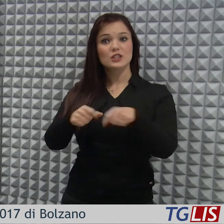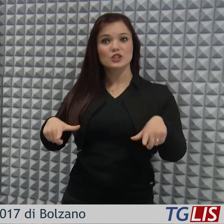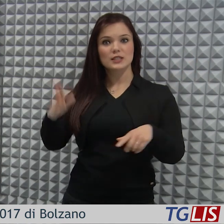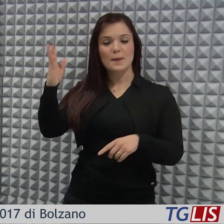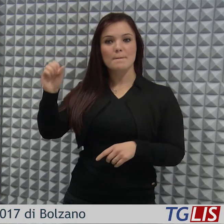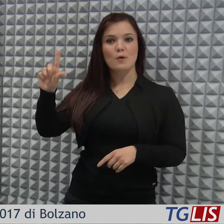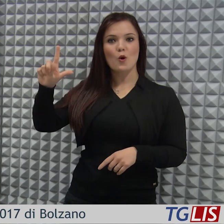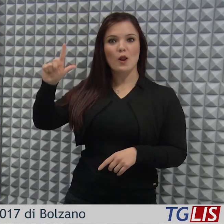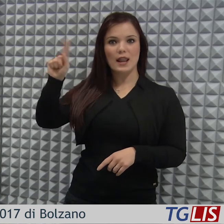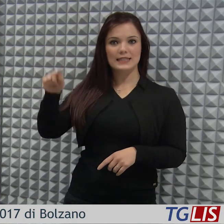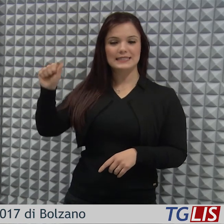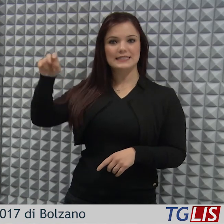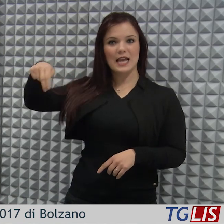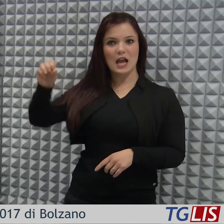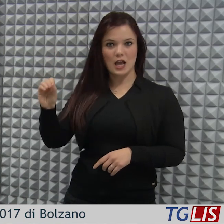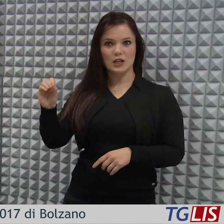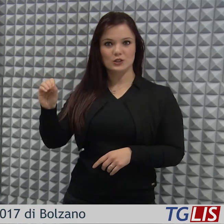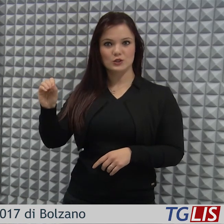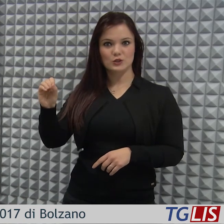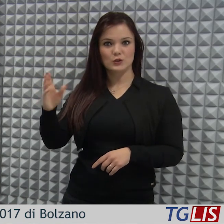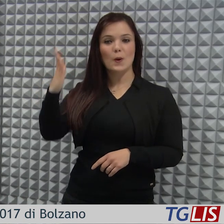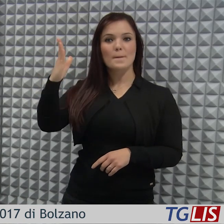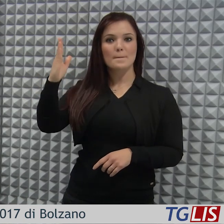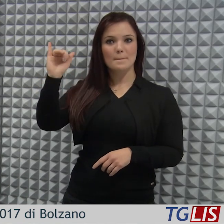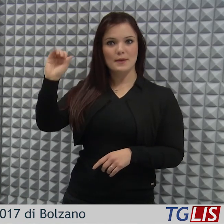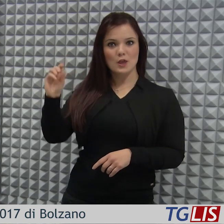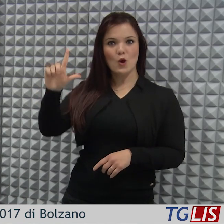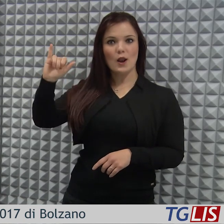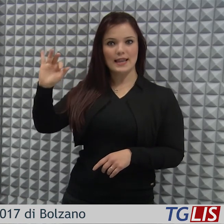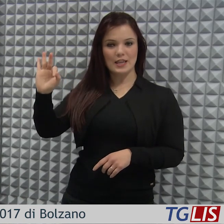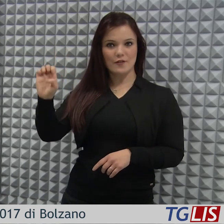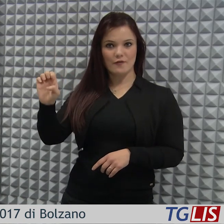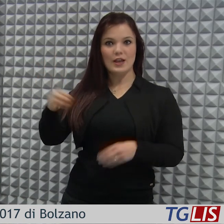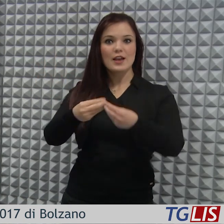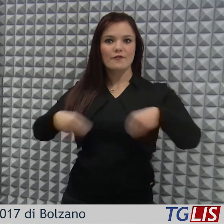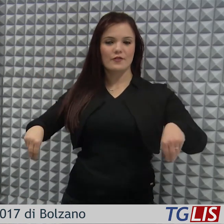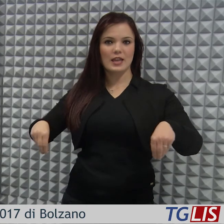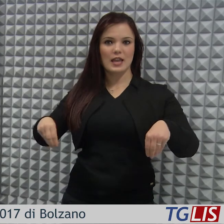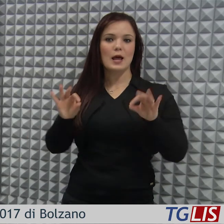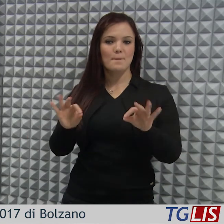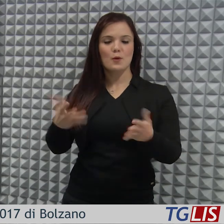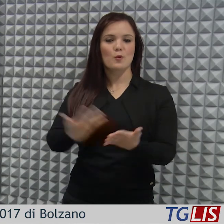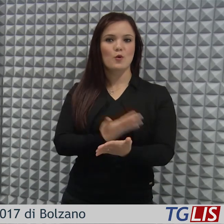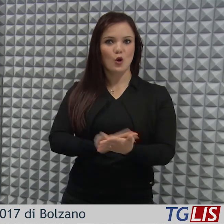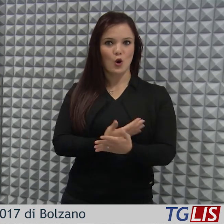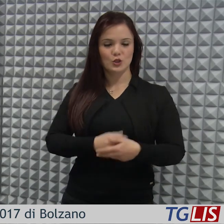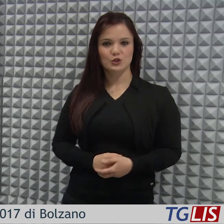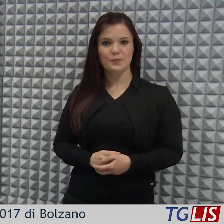al Biolife, fiera specializzata nel biologico. La visione politica